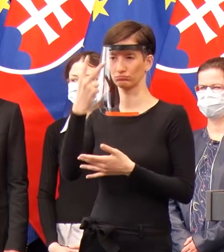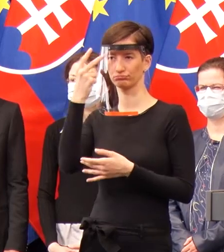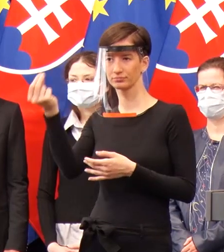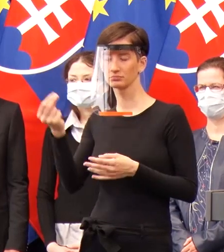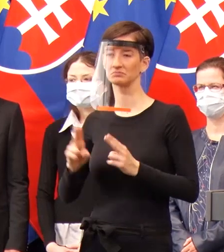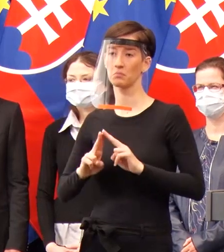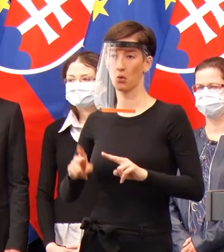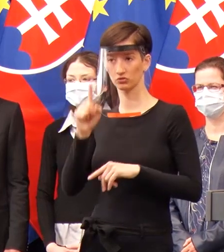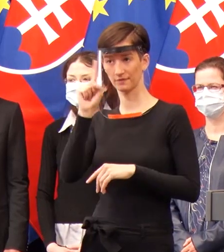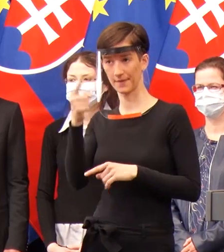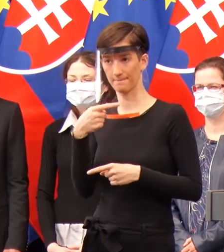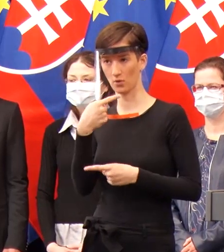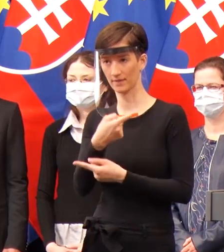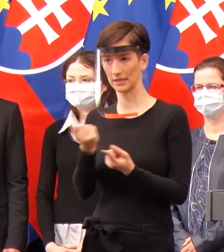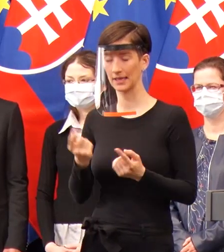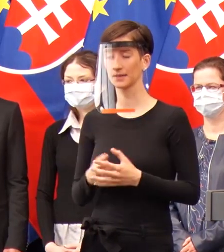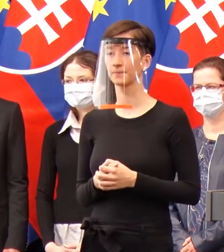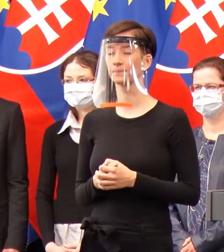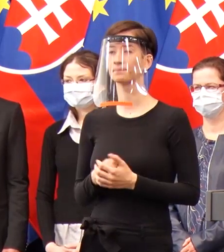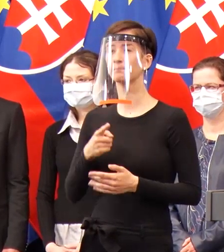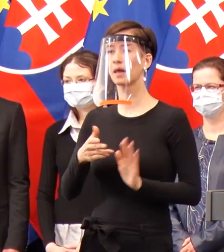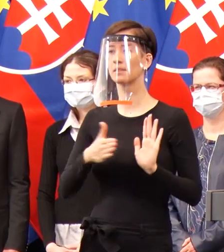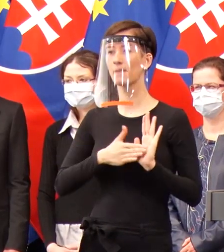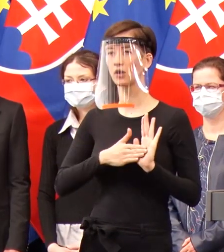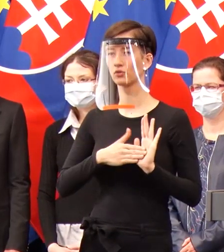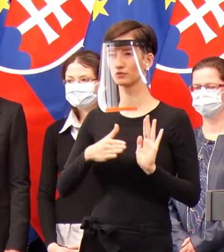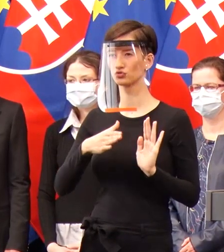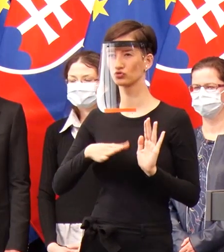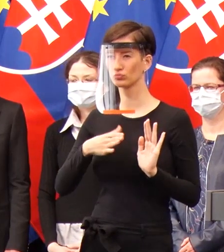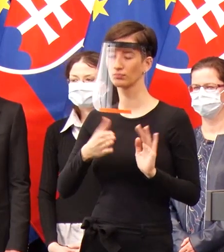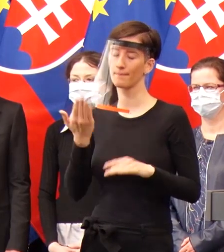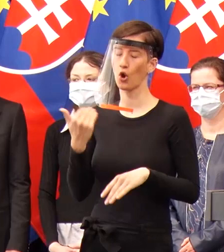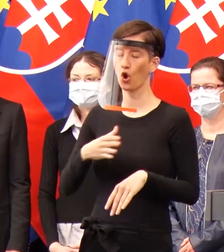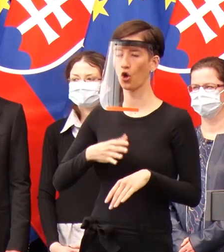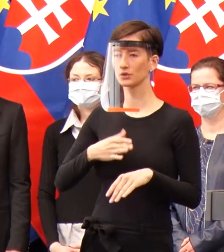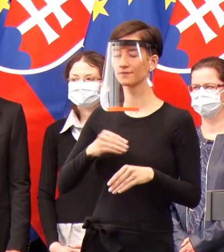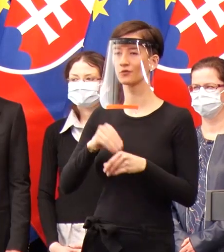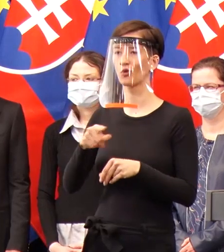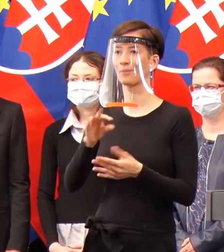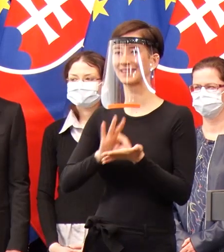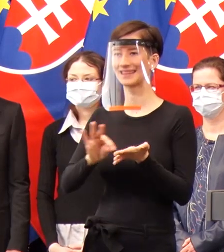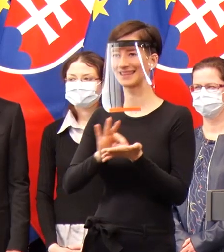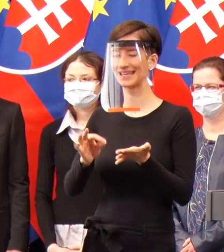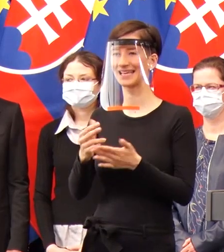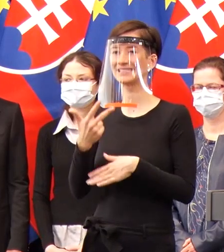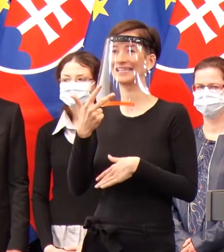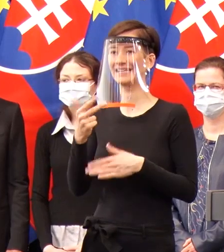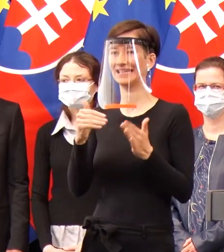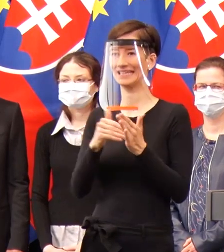odpovedať vy. Pán Matovič chcel, sa denne testovalo 3 tisíc ľudí. Stále sa tak nedie. Prečo?